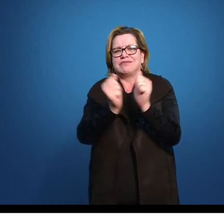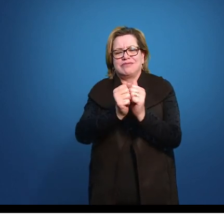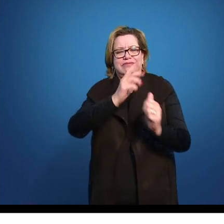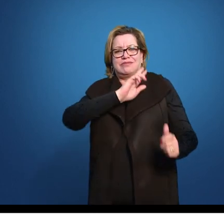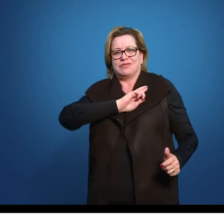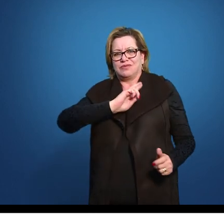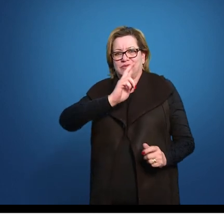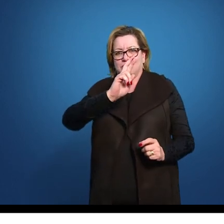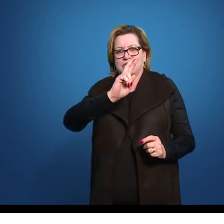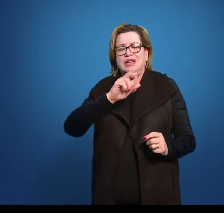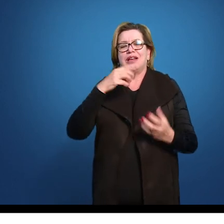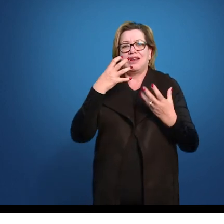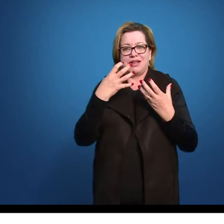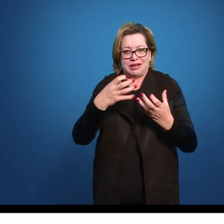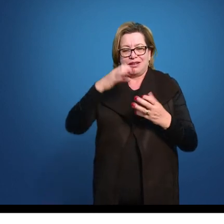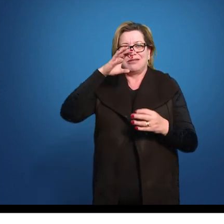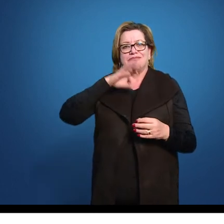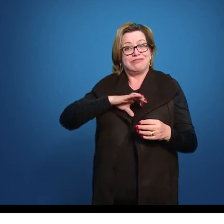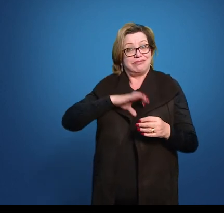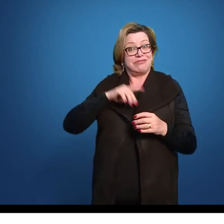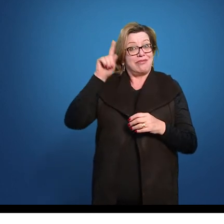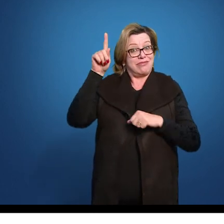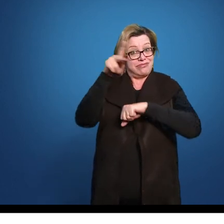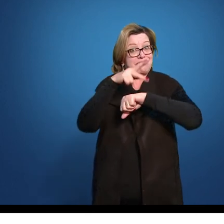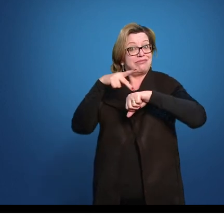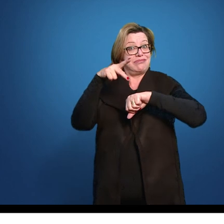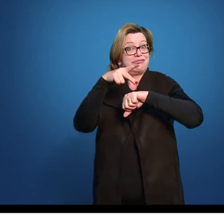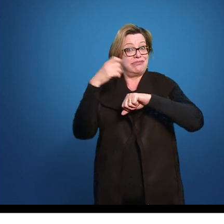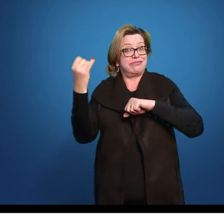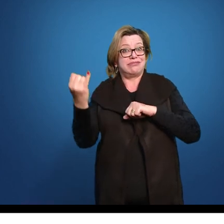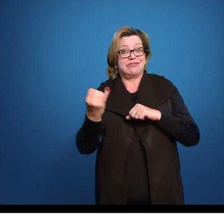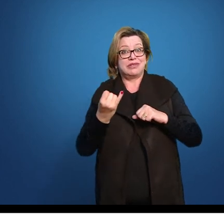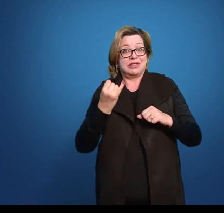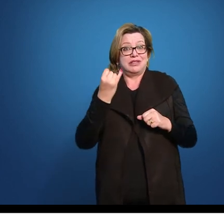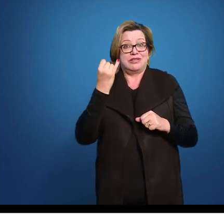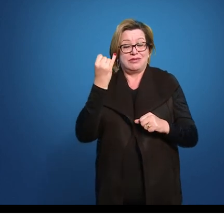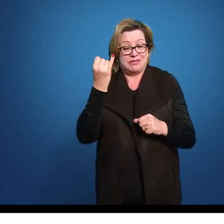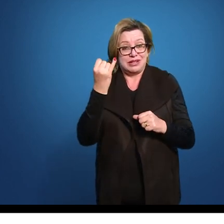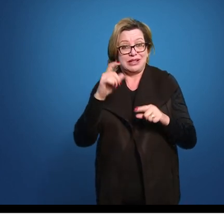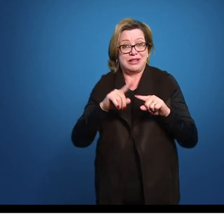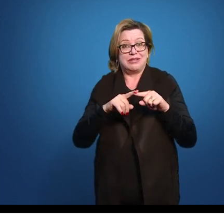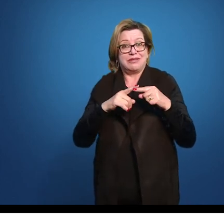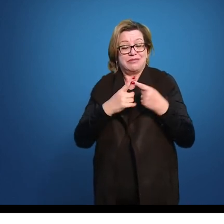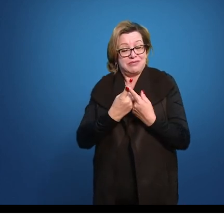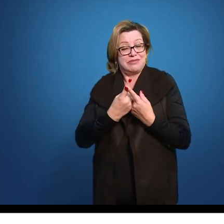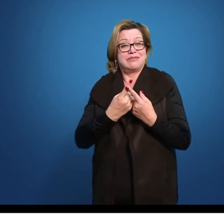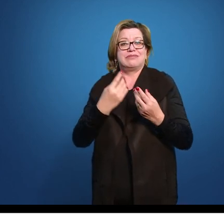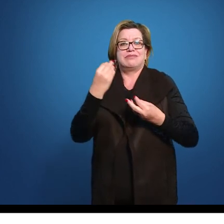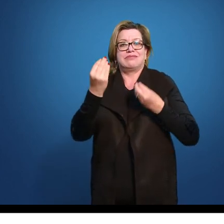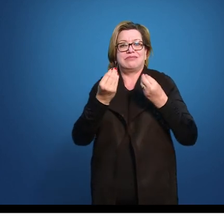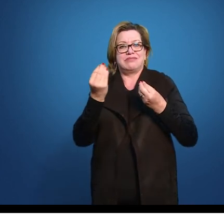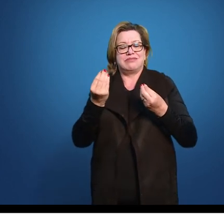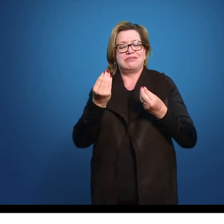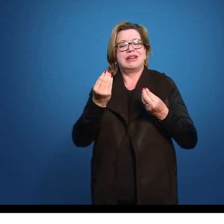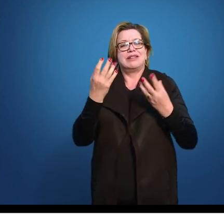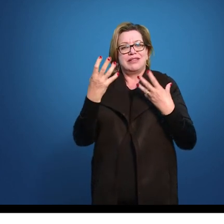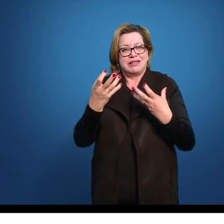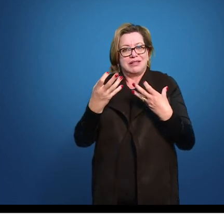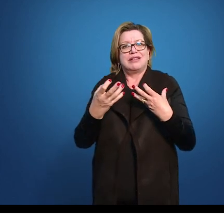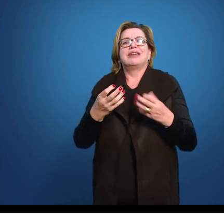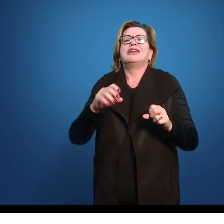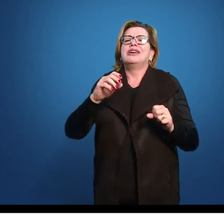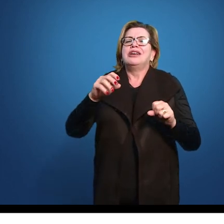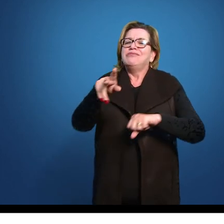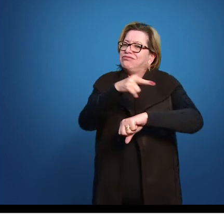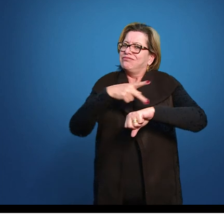Seja uma grande nação Mas que essa Grande nação Seja uma grande nação Cristã Ele como um bom jesuíta Então para a gente Pensar o